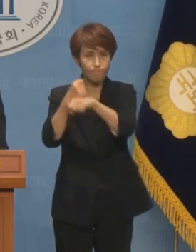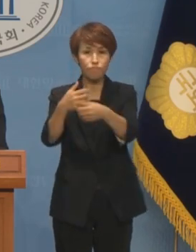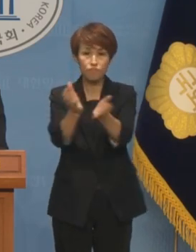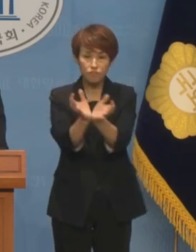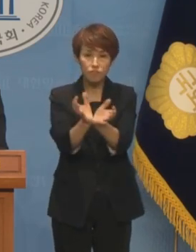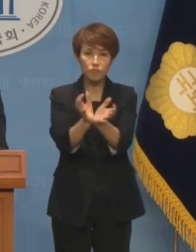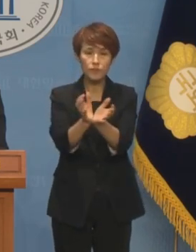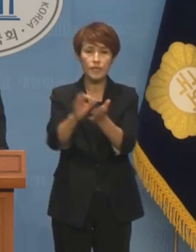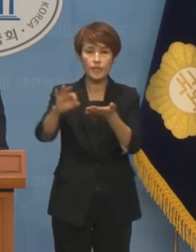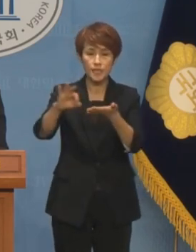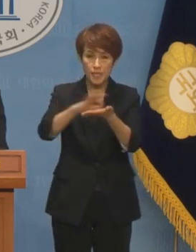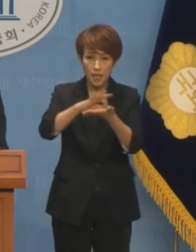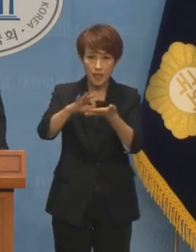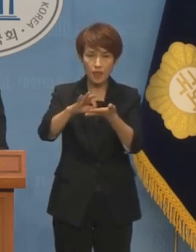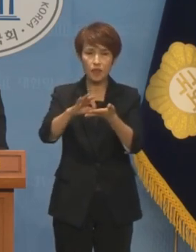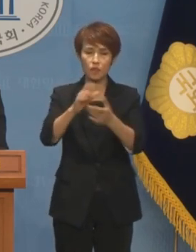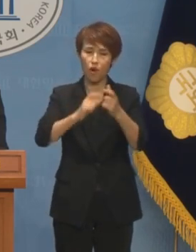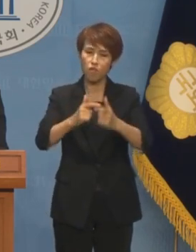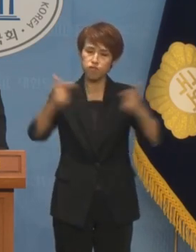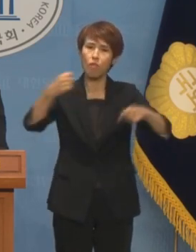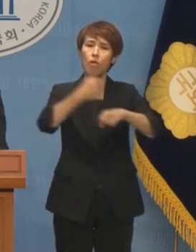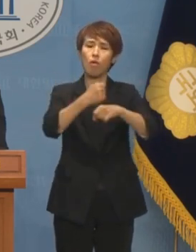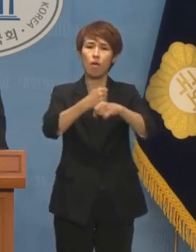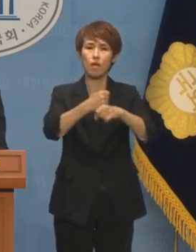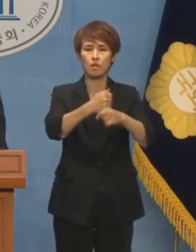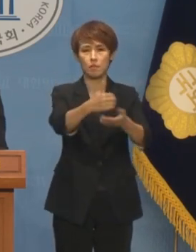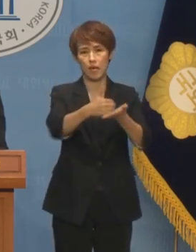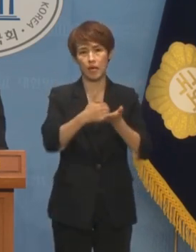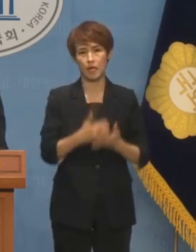R&D 예산을 증액으로 꾸미겠다고 합니다.